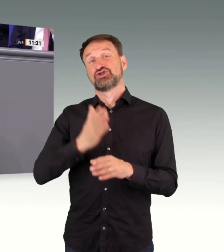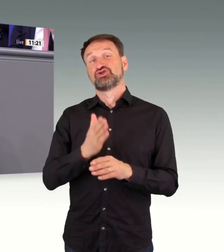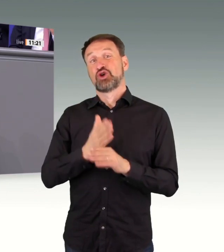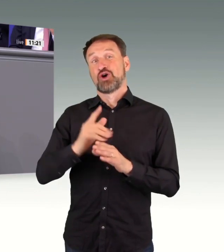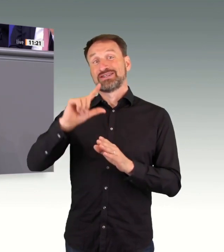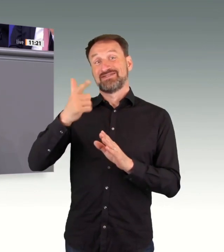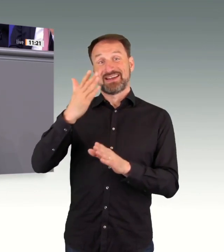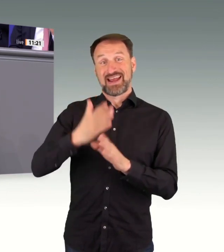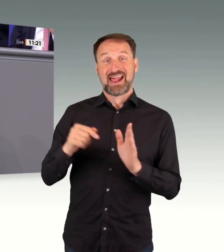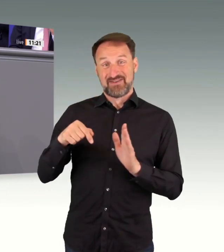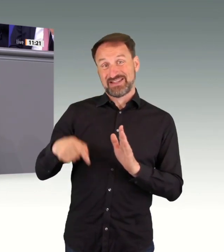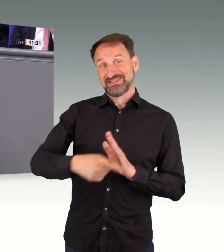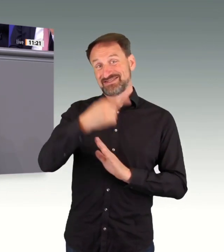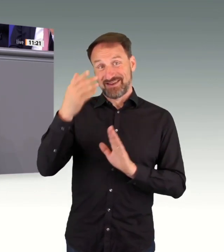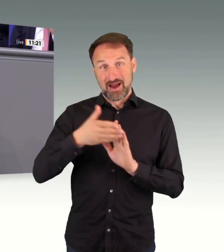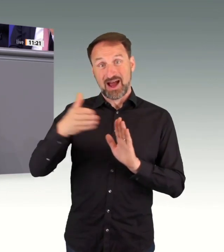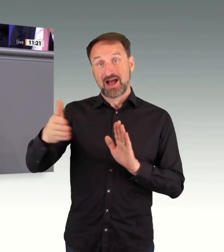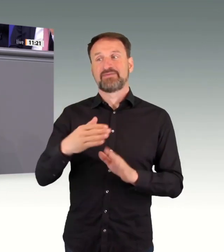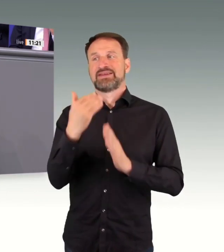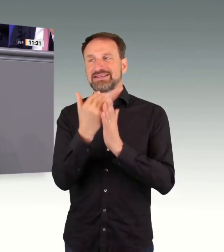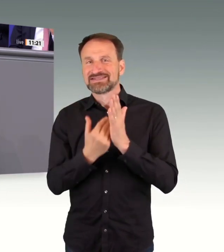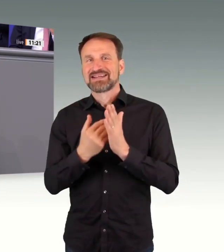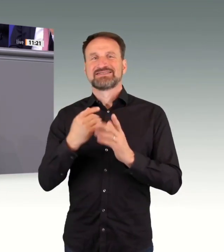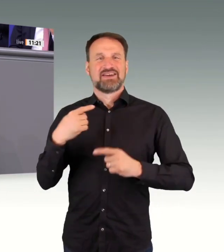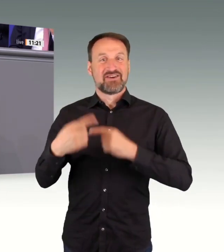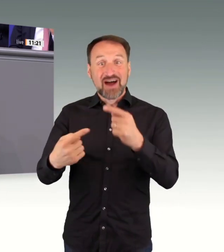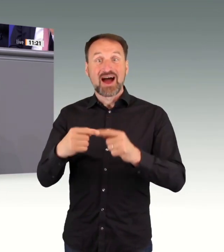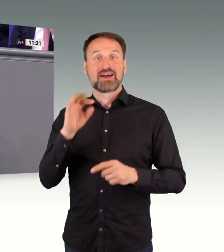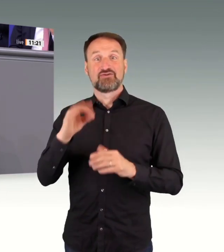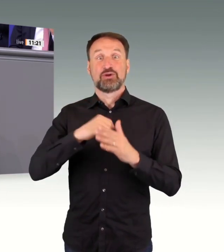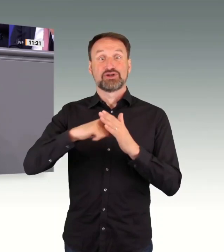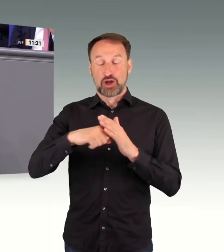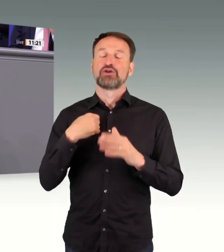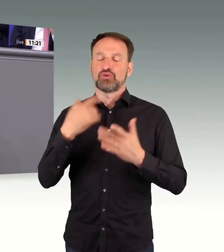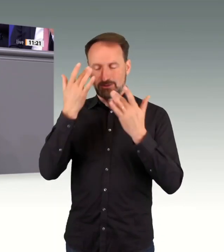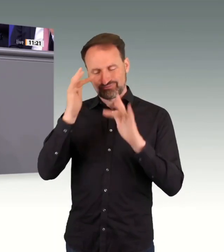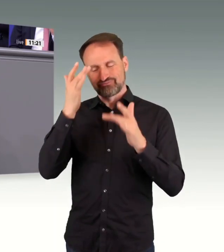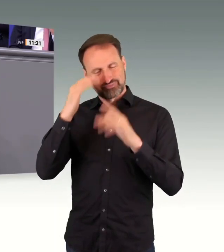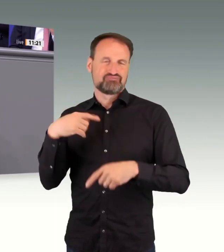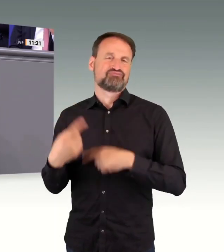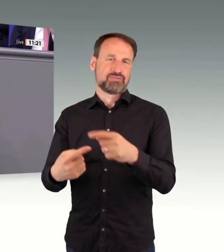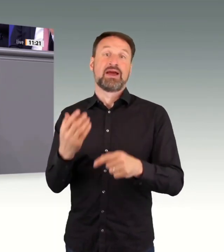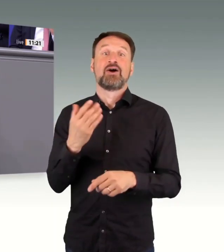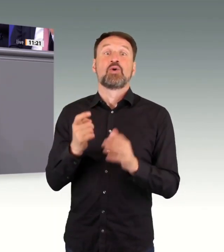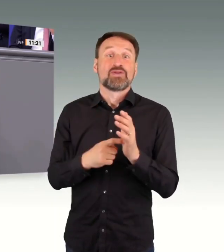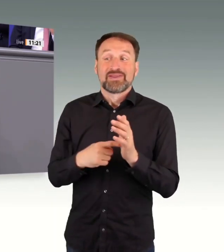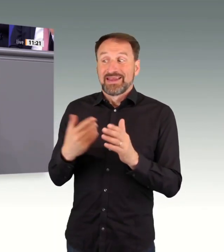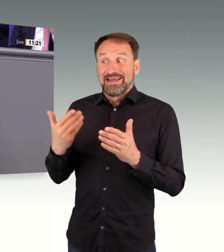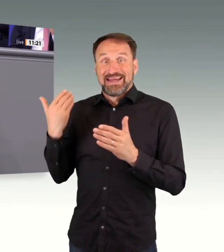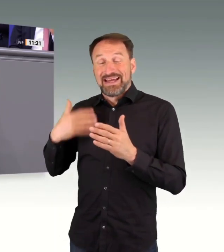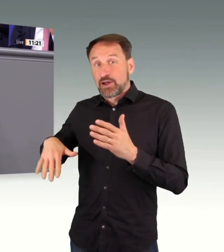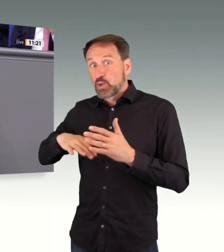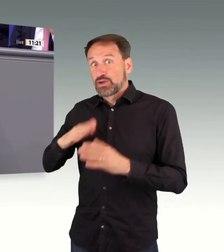Gesetze und Verfahrensbeschleunigungen verabschieden, weil nämlich hinter den Kulissen schon eifrig gearbeitet wird. Deswegen